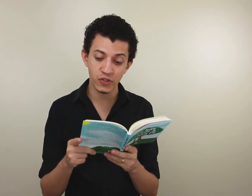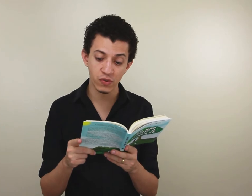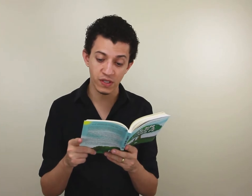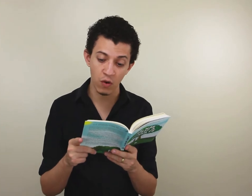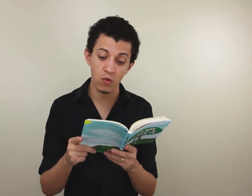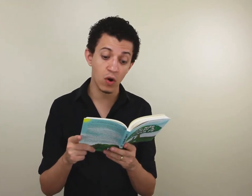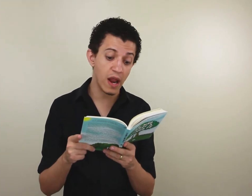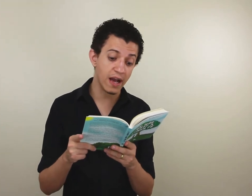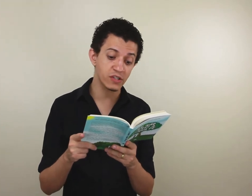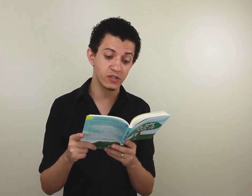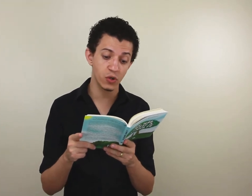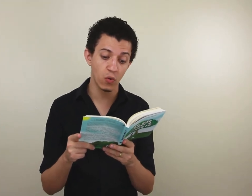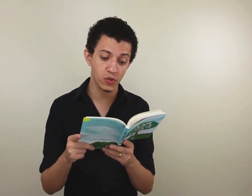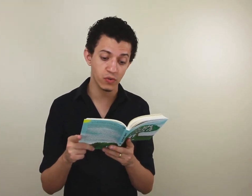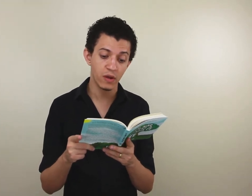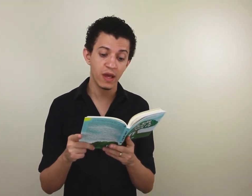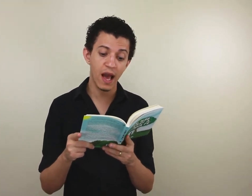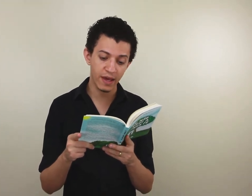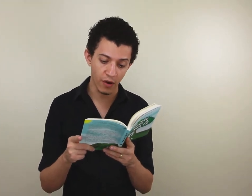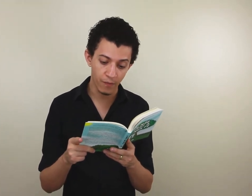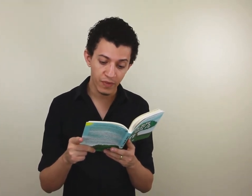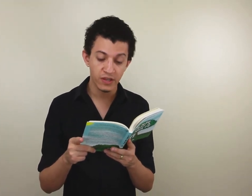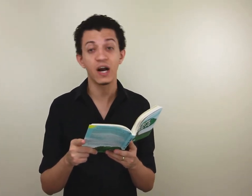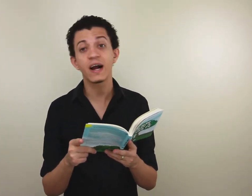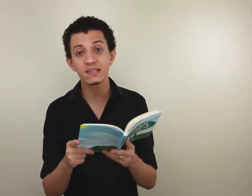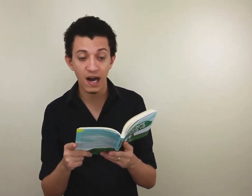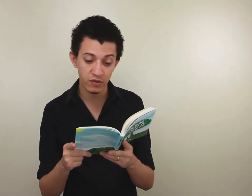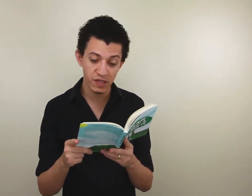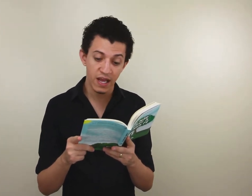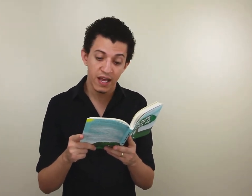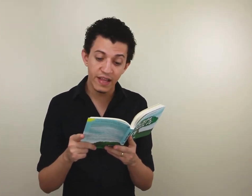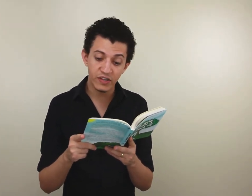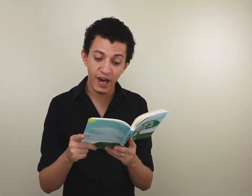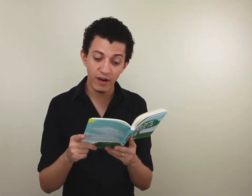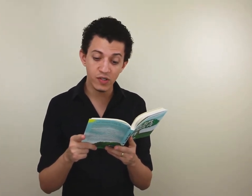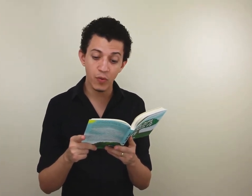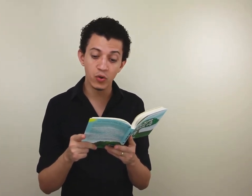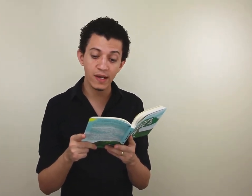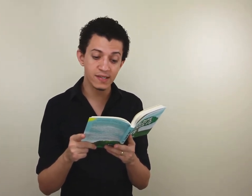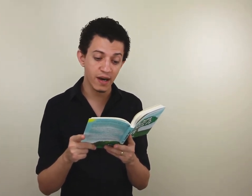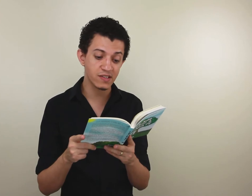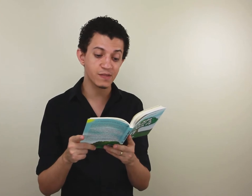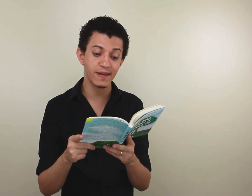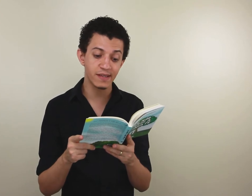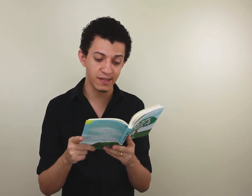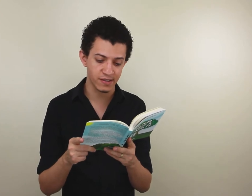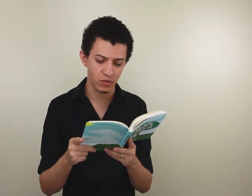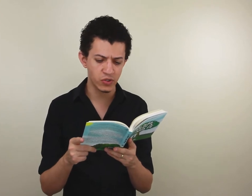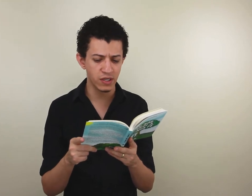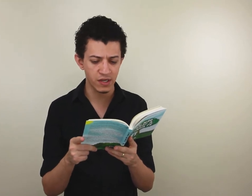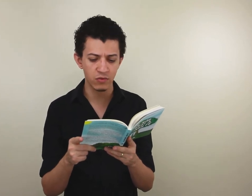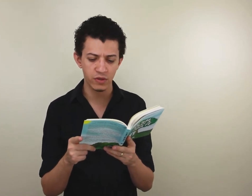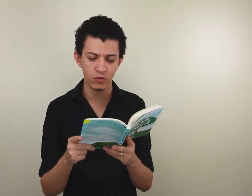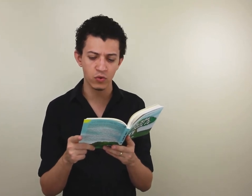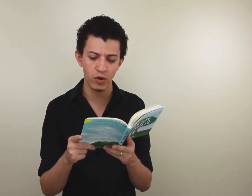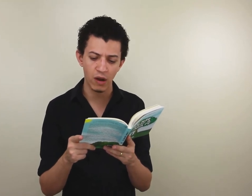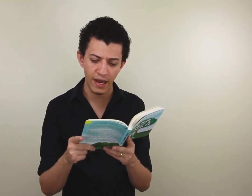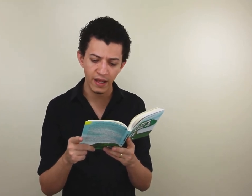discussão com colegas de curso e Raquel. Já casados, dedicaram-se por dois anos às pesquisas. Utilizando um tradutor online,